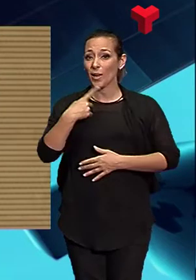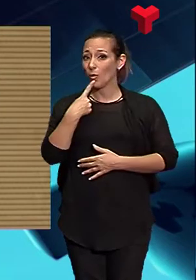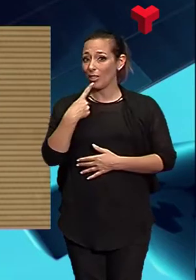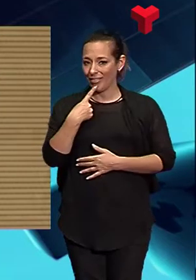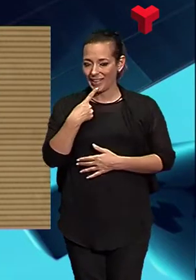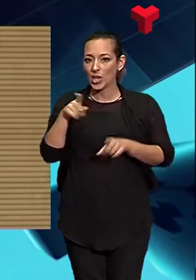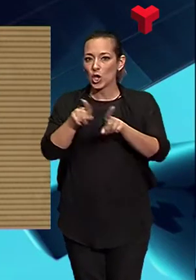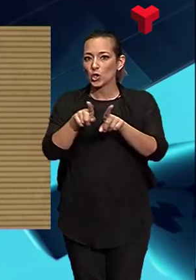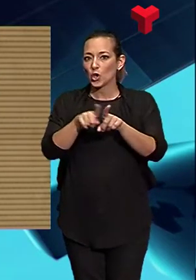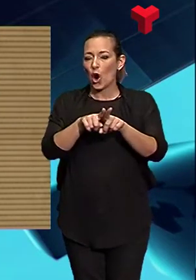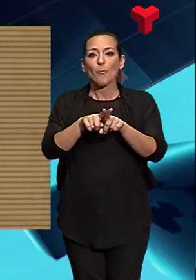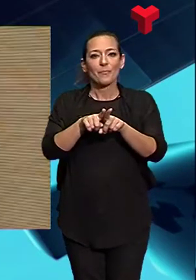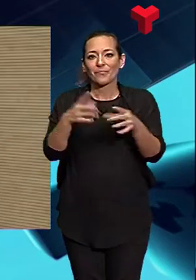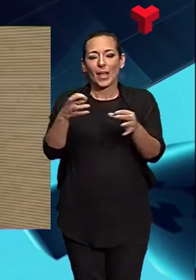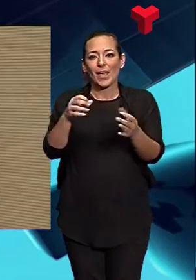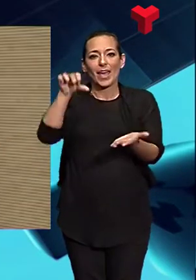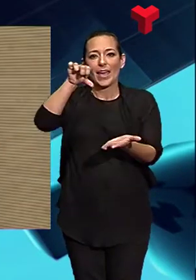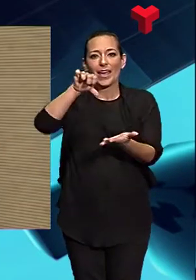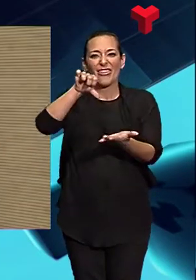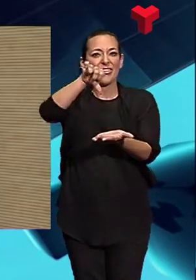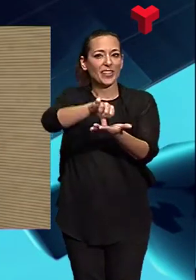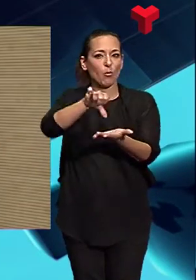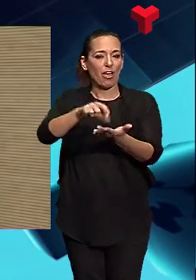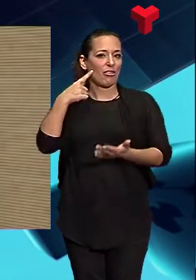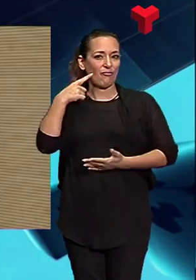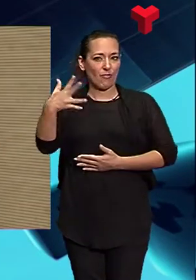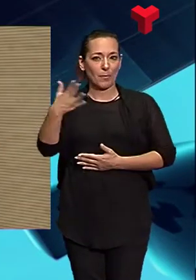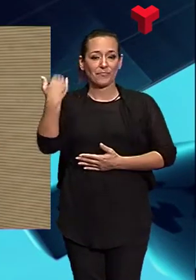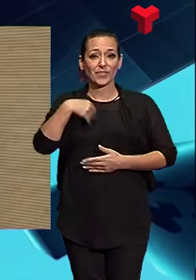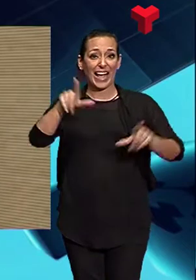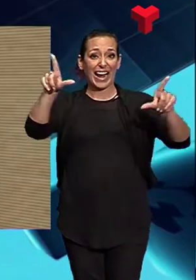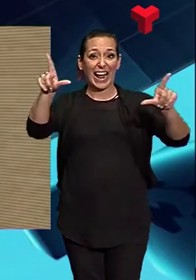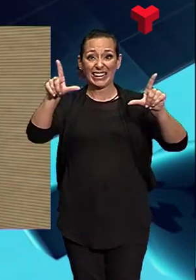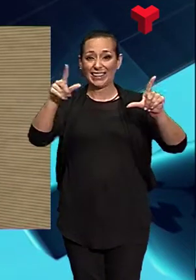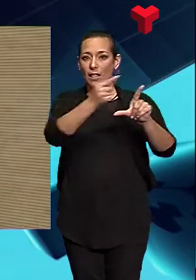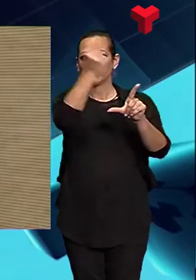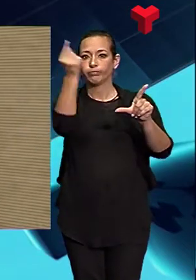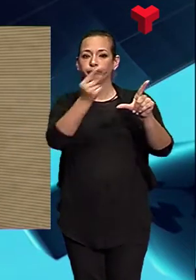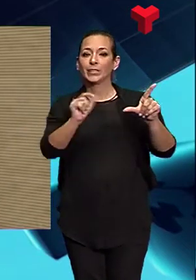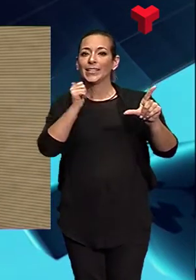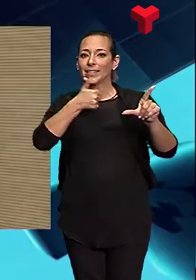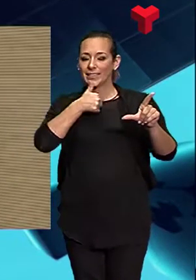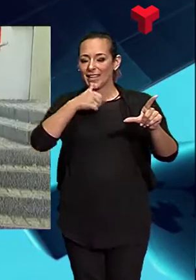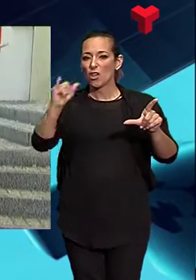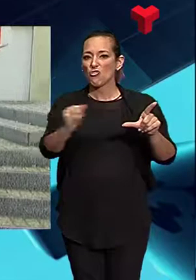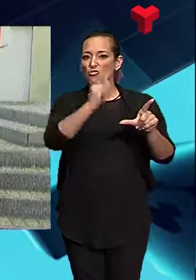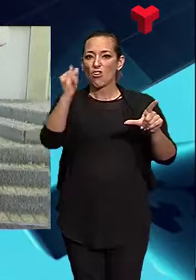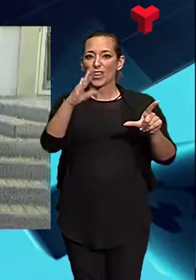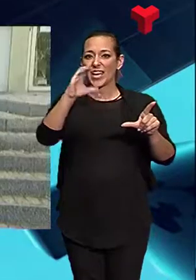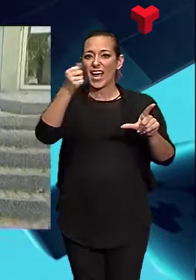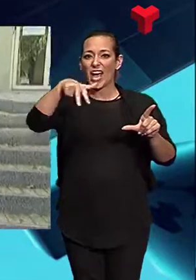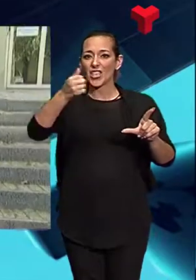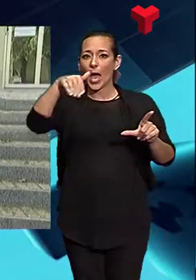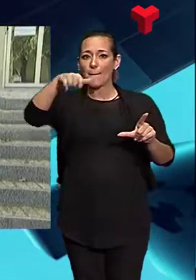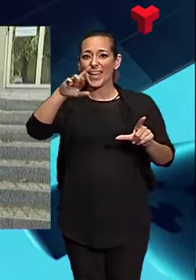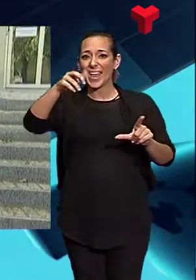la ciutat. Com ja és tradicional, el cartell de les proves és obra de Jordi Canyameres. Per al 2019, el